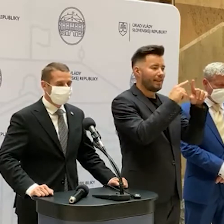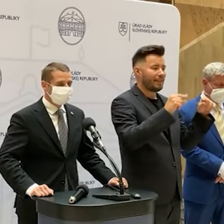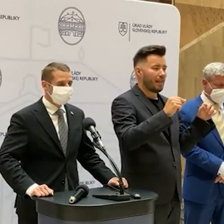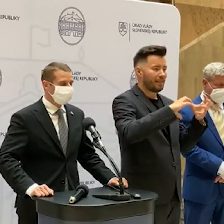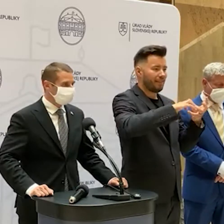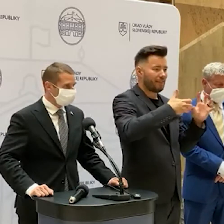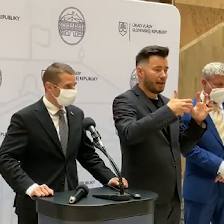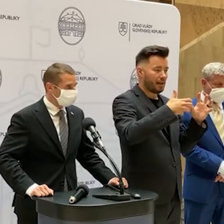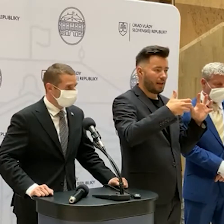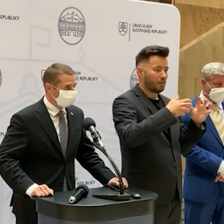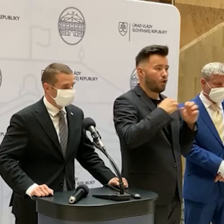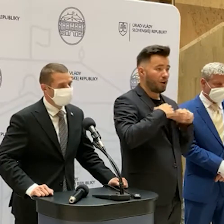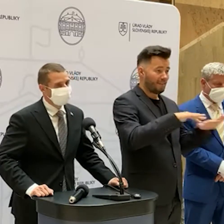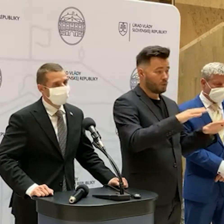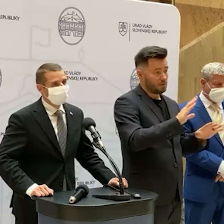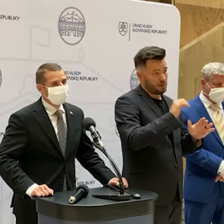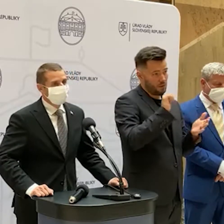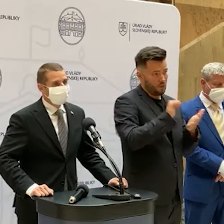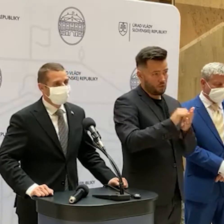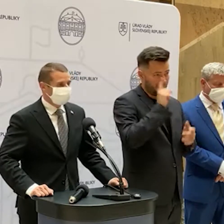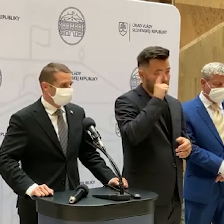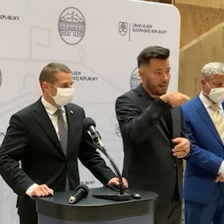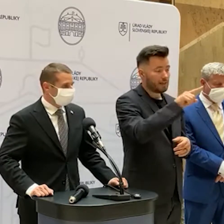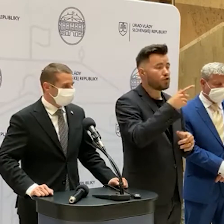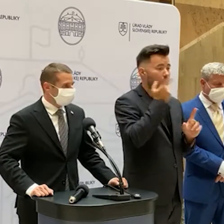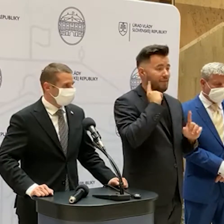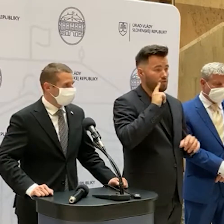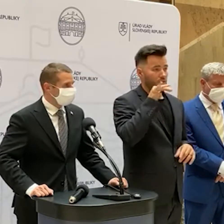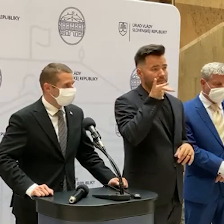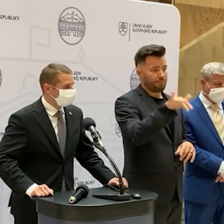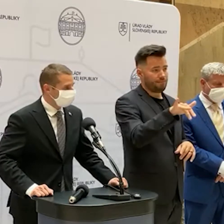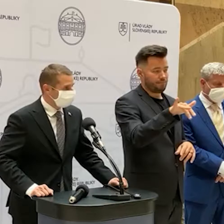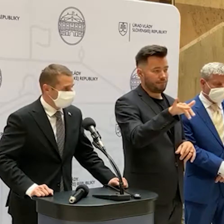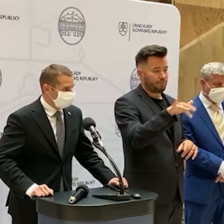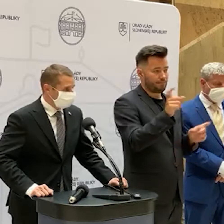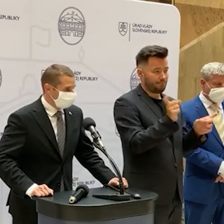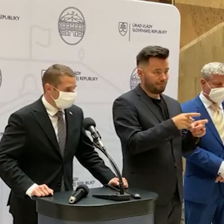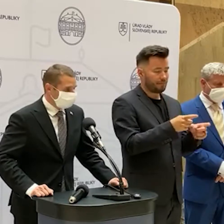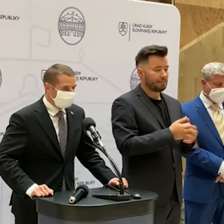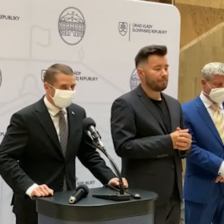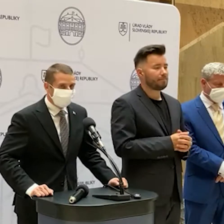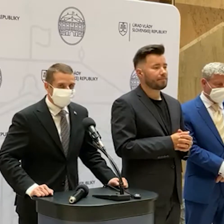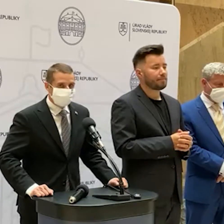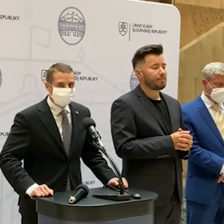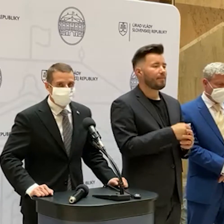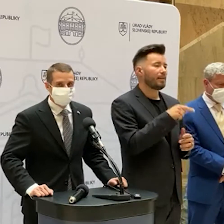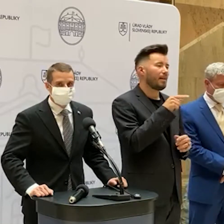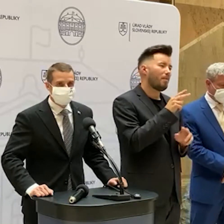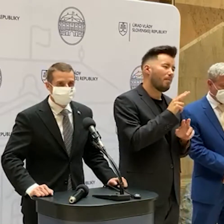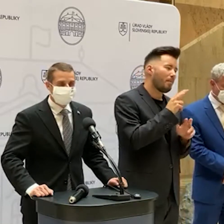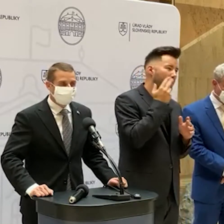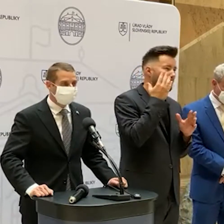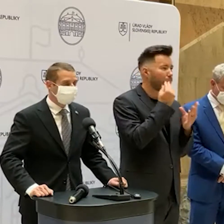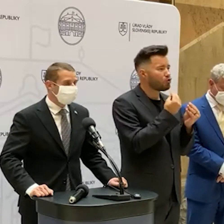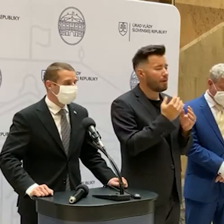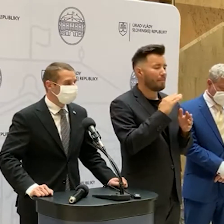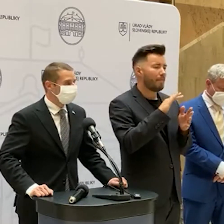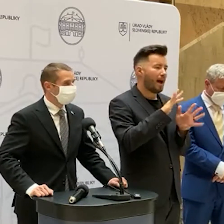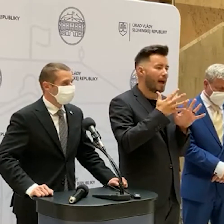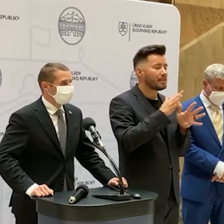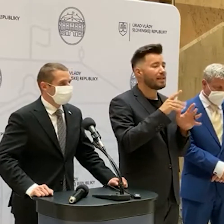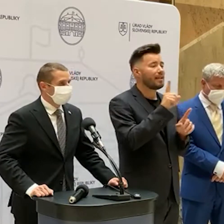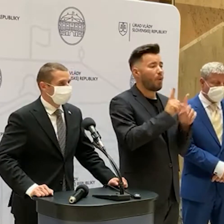viete, už na Slovensku máme. A kde sa predpokladá, že by mohol byť dominantný už v priebehu niekoľkých